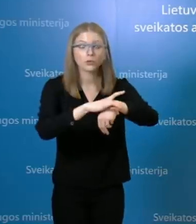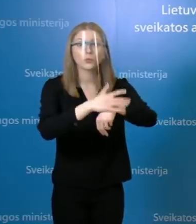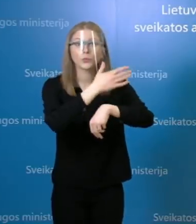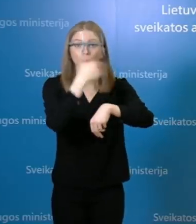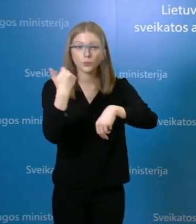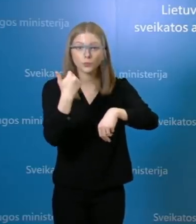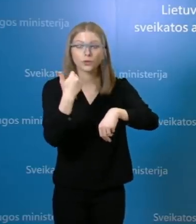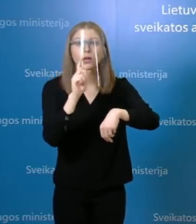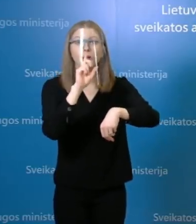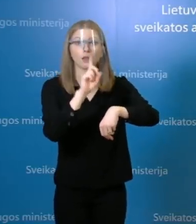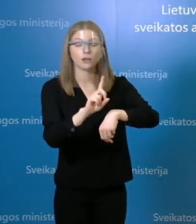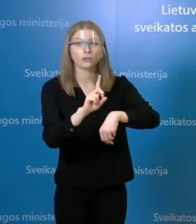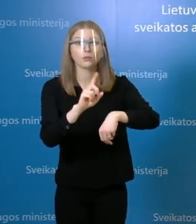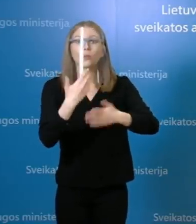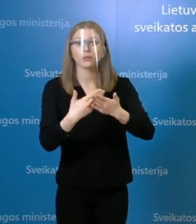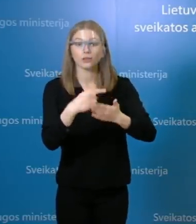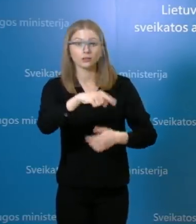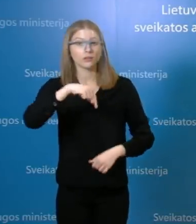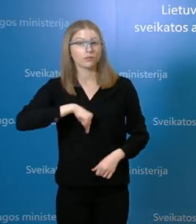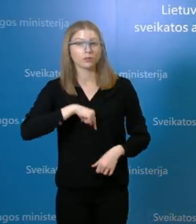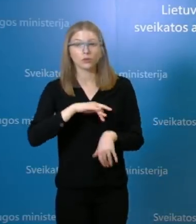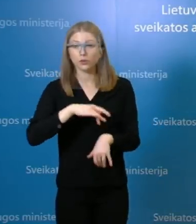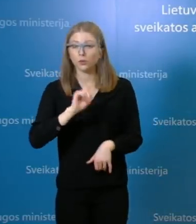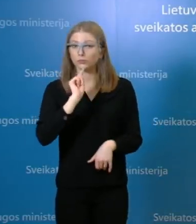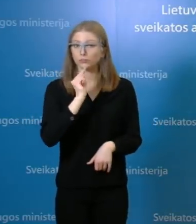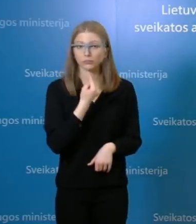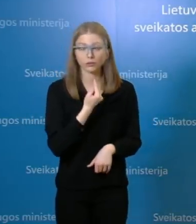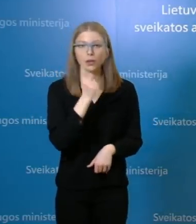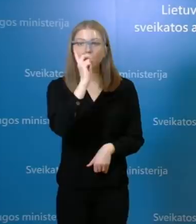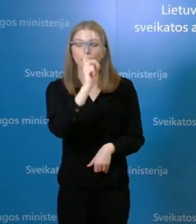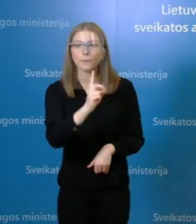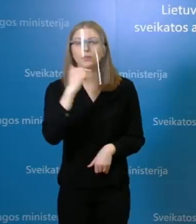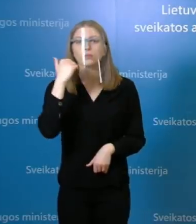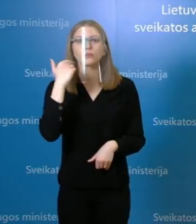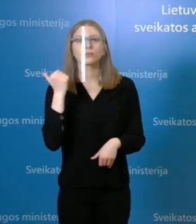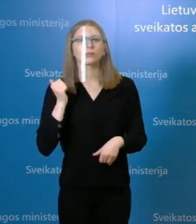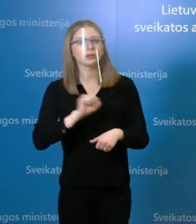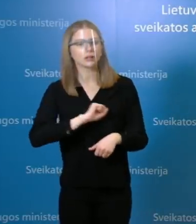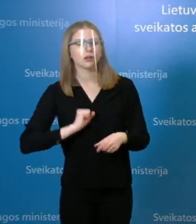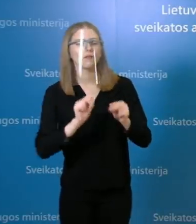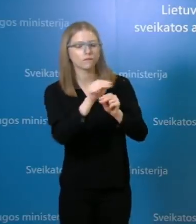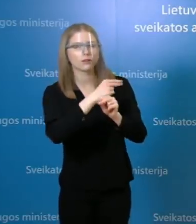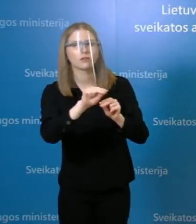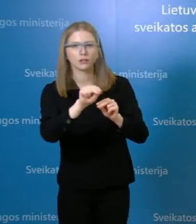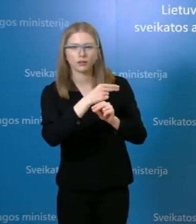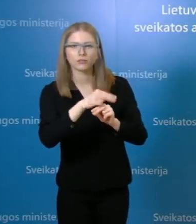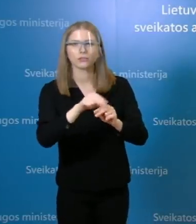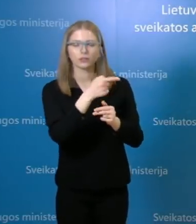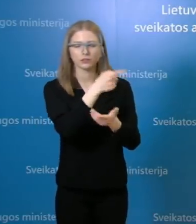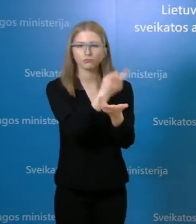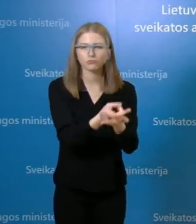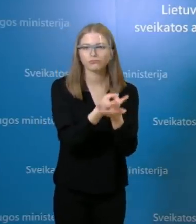metu išsivystę arligos simptomų ir vis dėlto sukelėjo, atsirado pakankamą